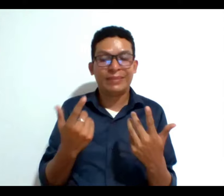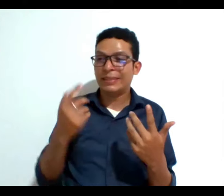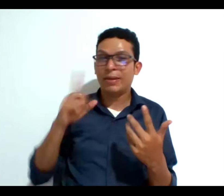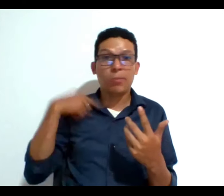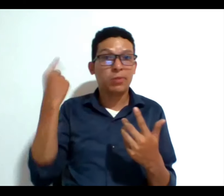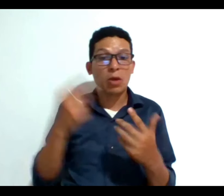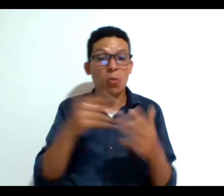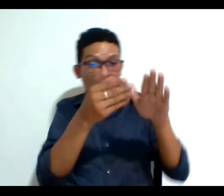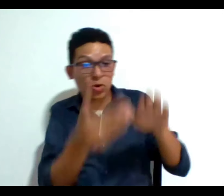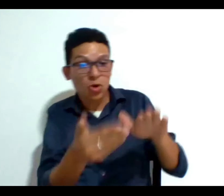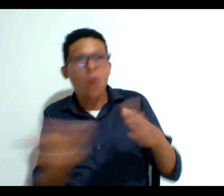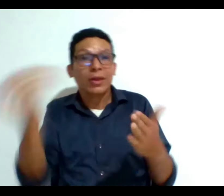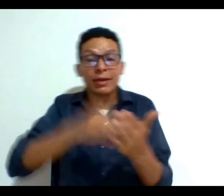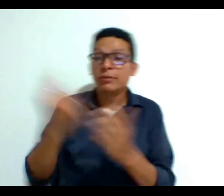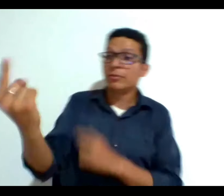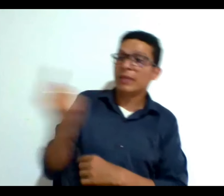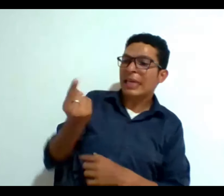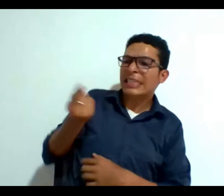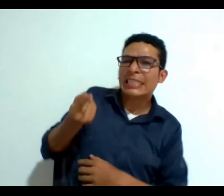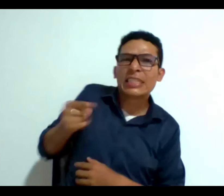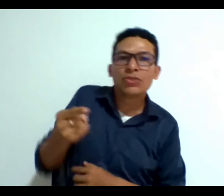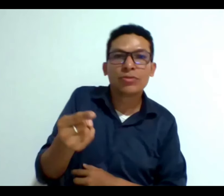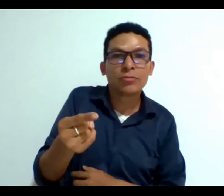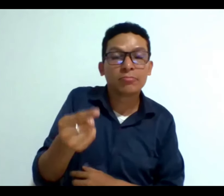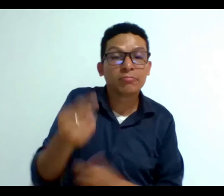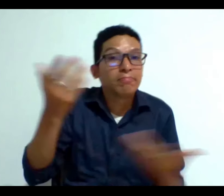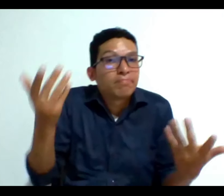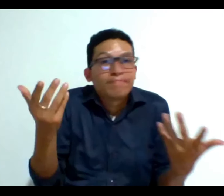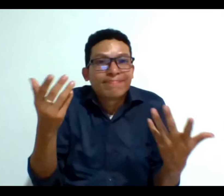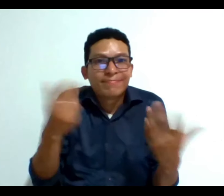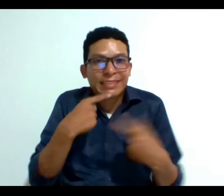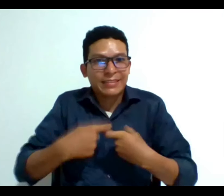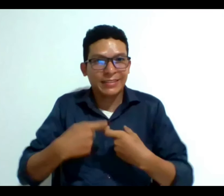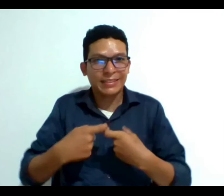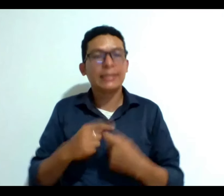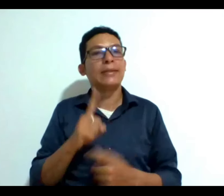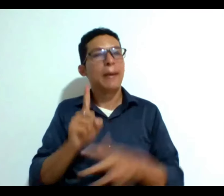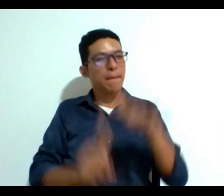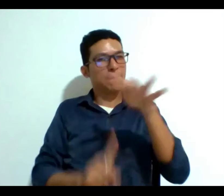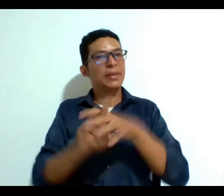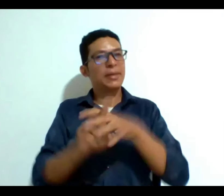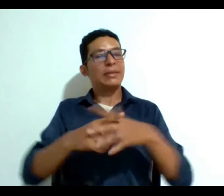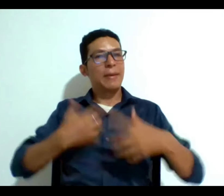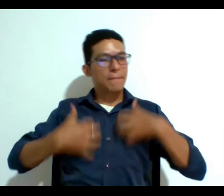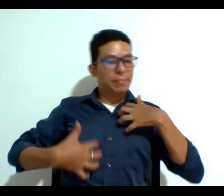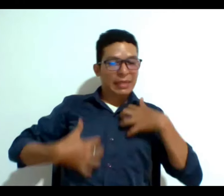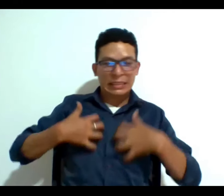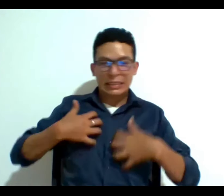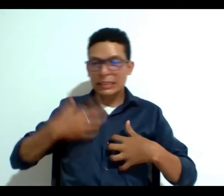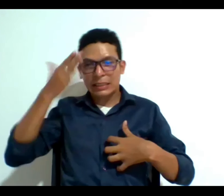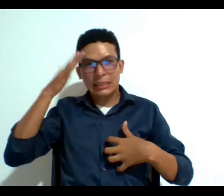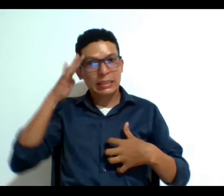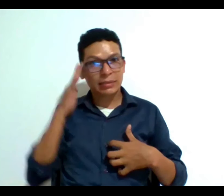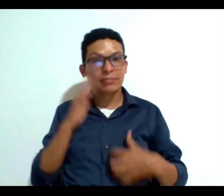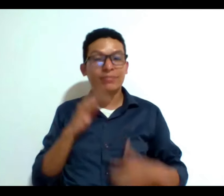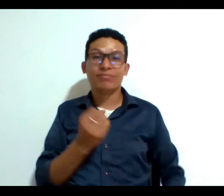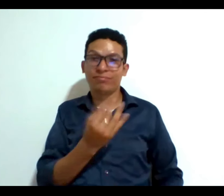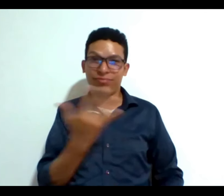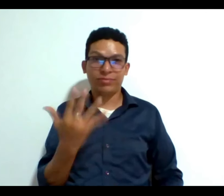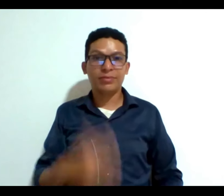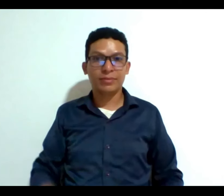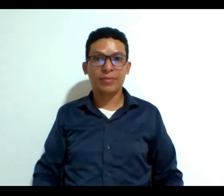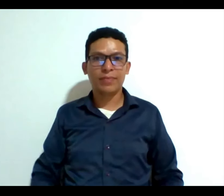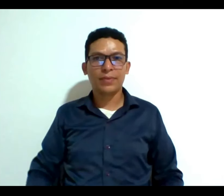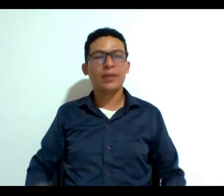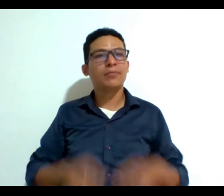explicarnos qué es entonces suscita o genera mucho temor mucha angustia de hecho desde